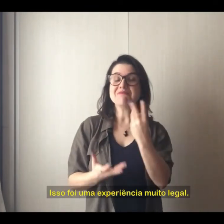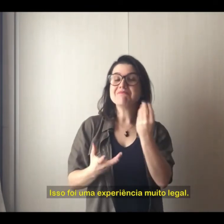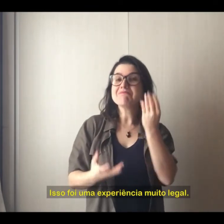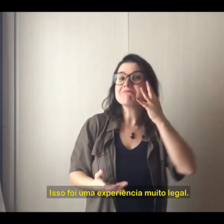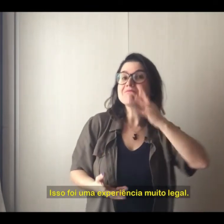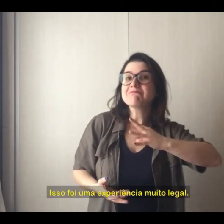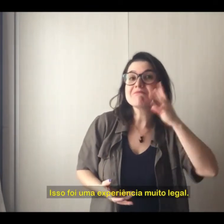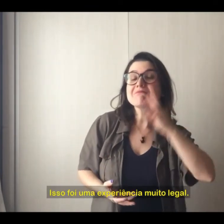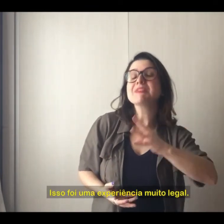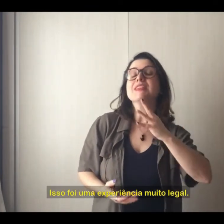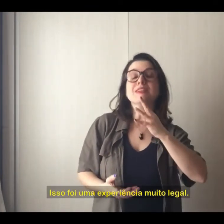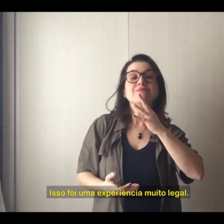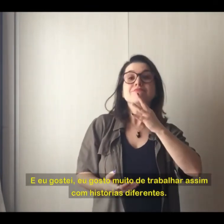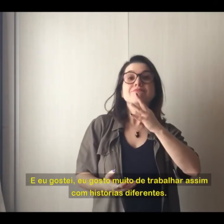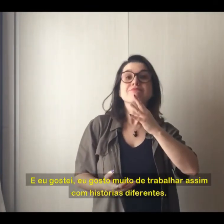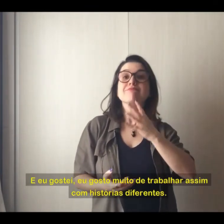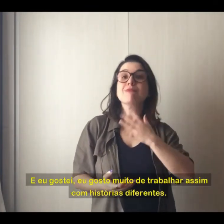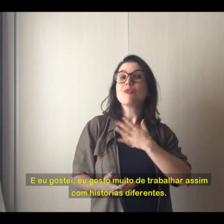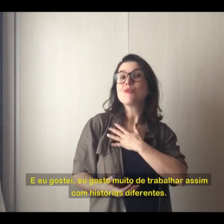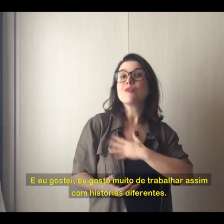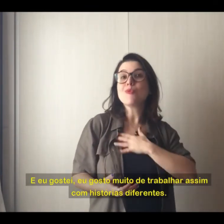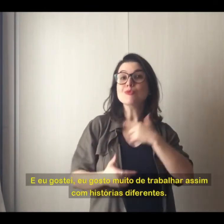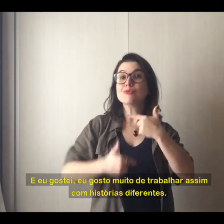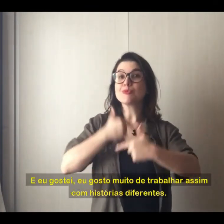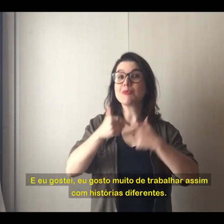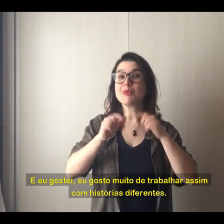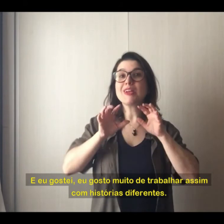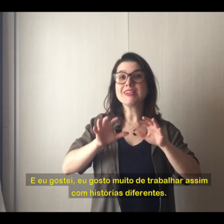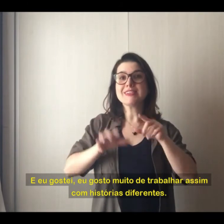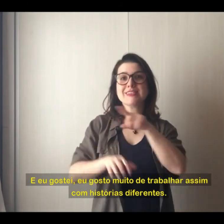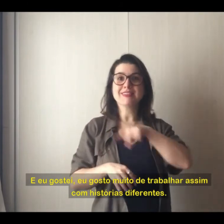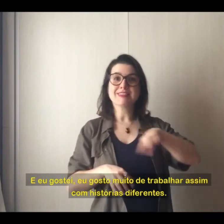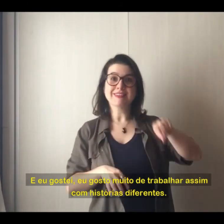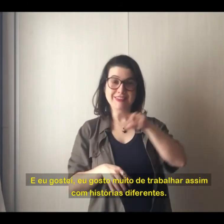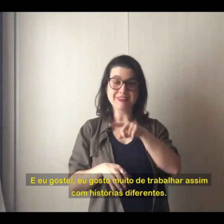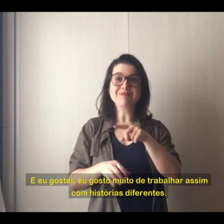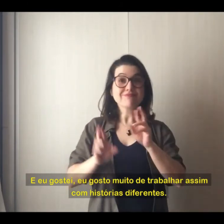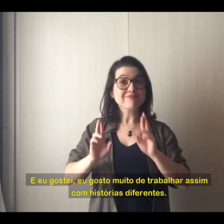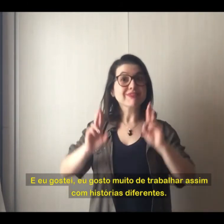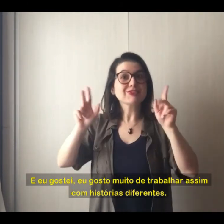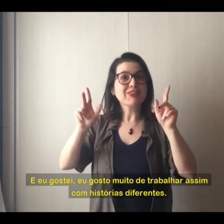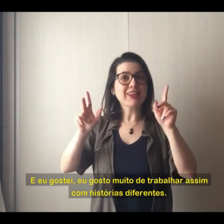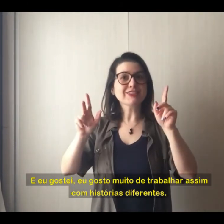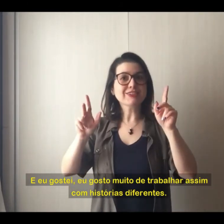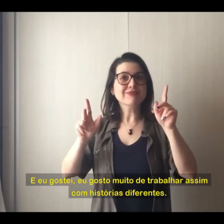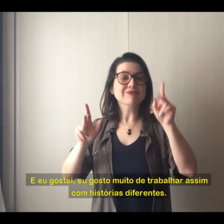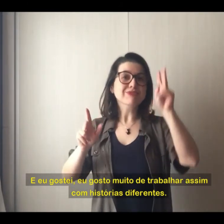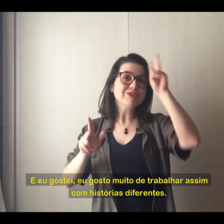experiência muito legal. E eu gostei, eu gosto muito de trabalhar com histórias diferentes.